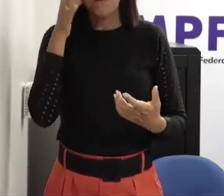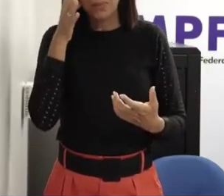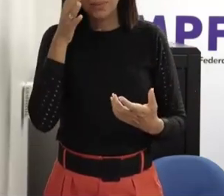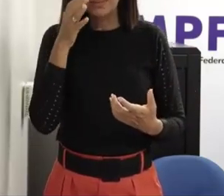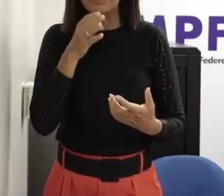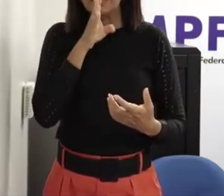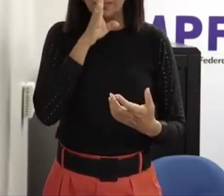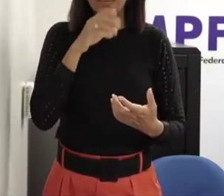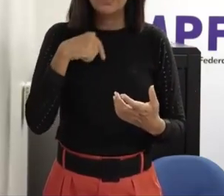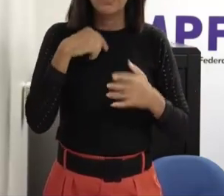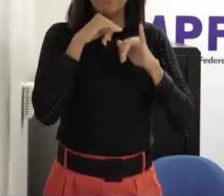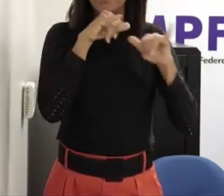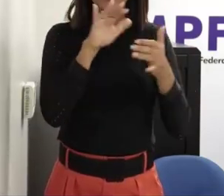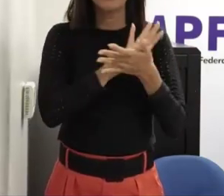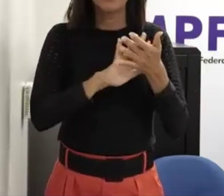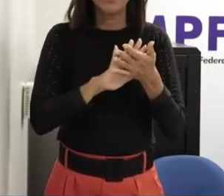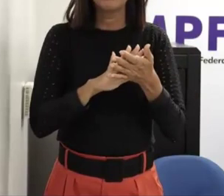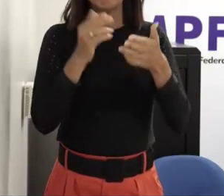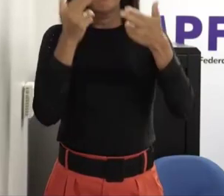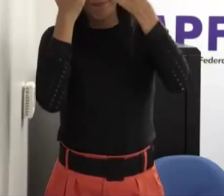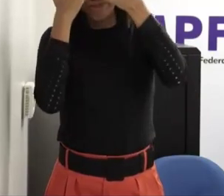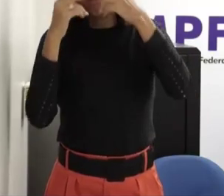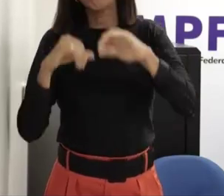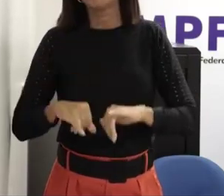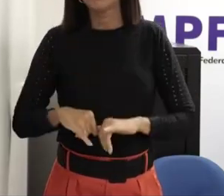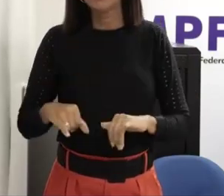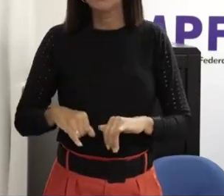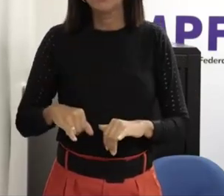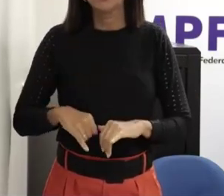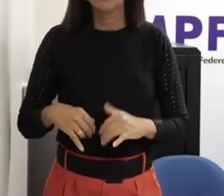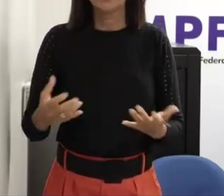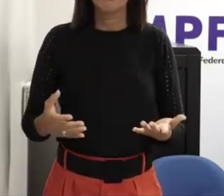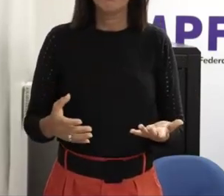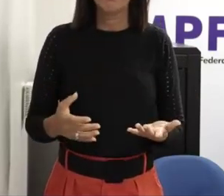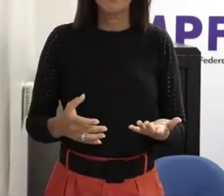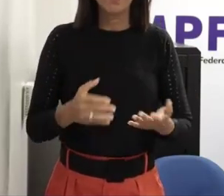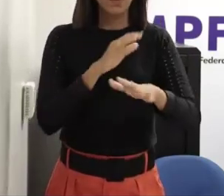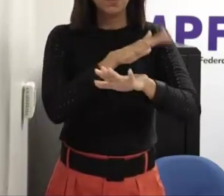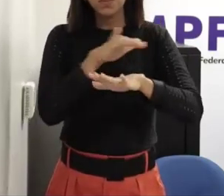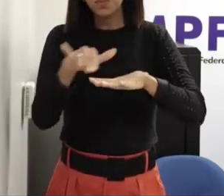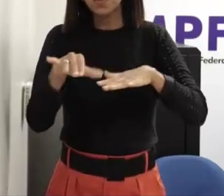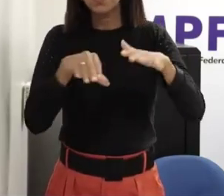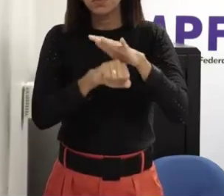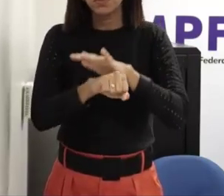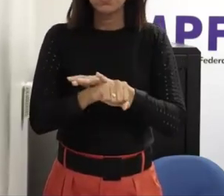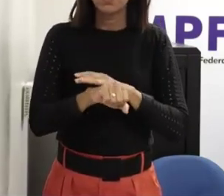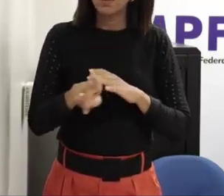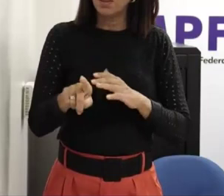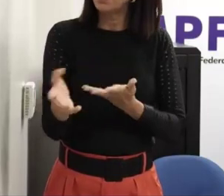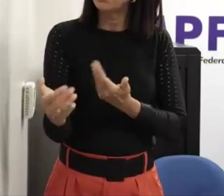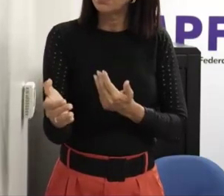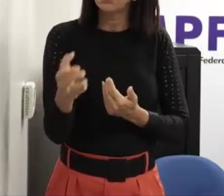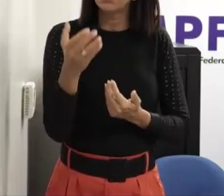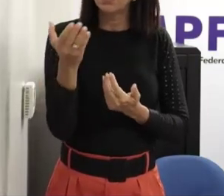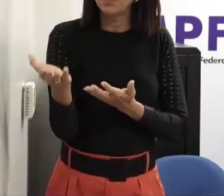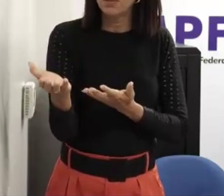né uma determinada denúncia né um crime sexual na infância ele é é um crime